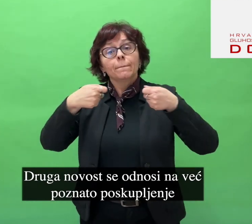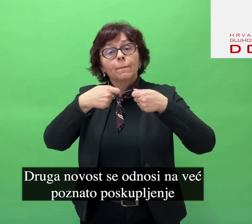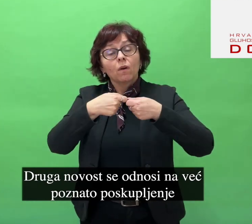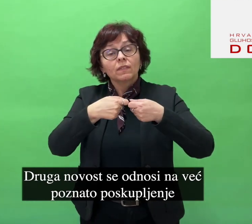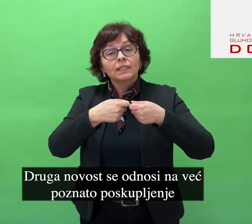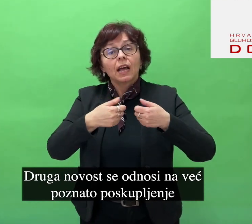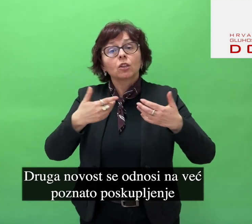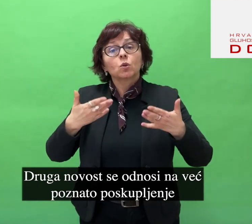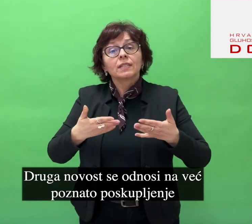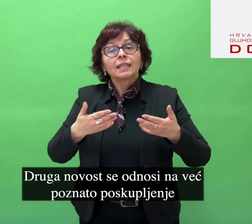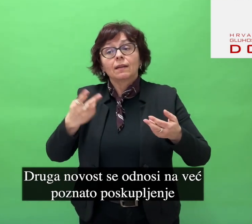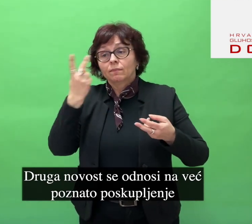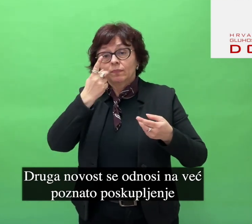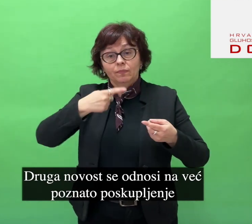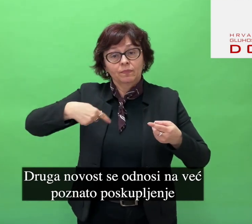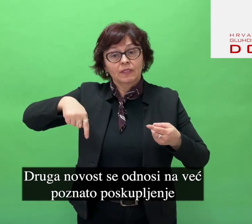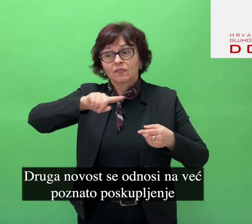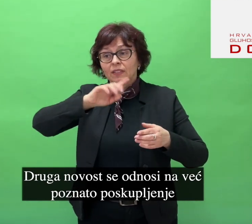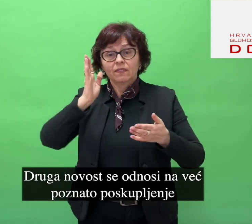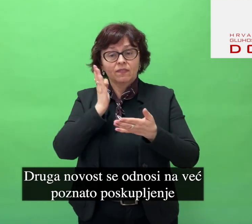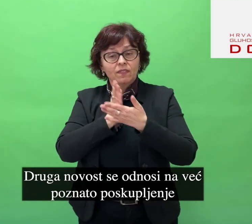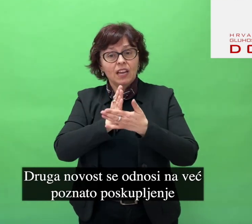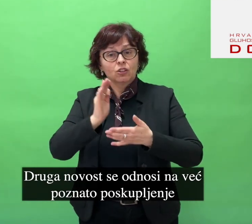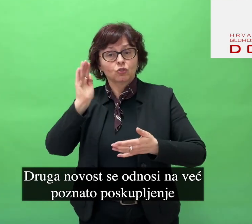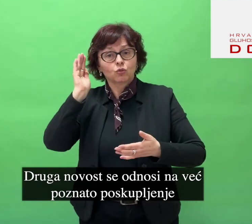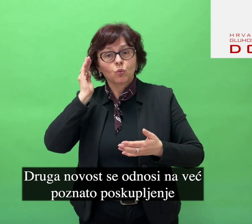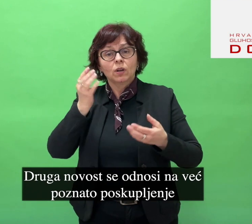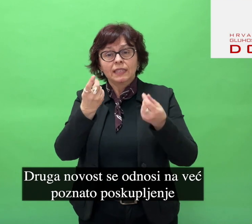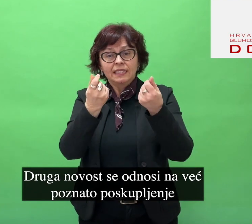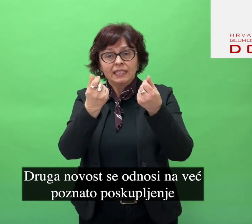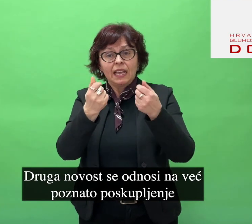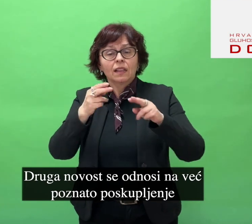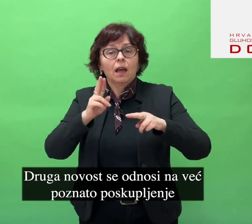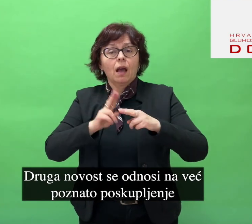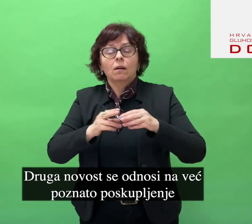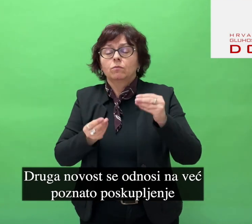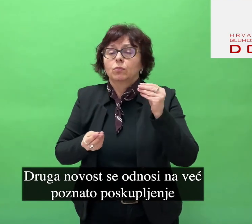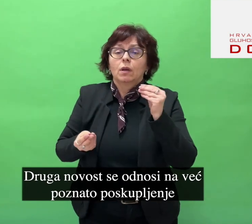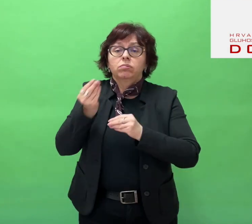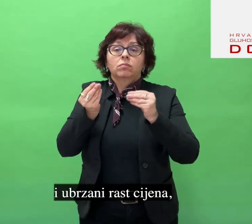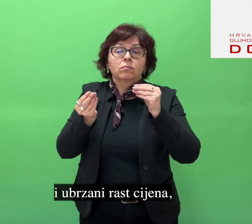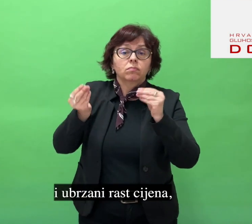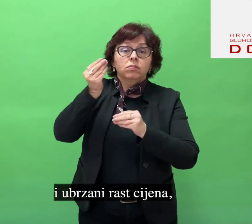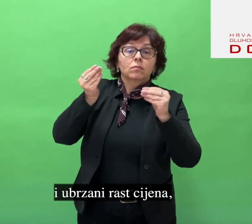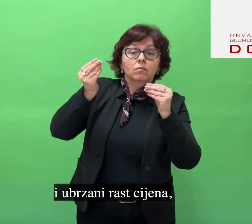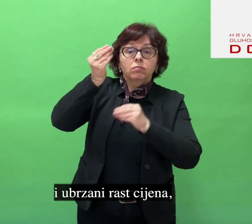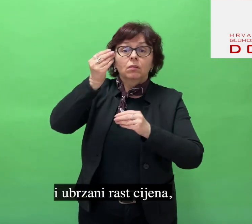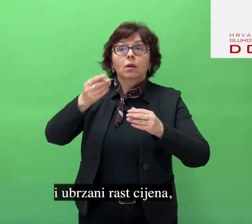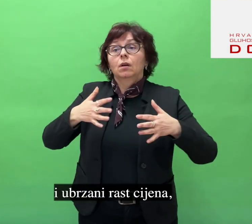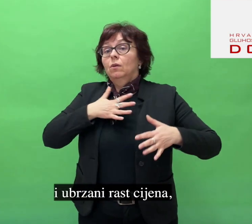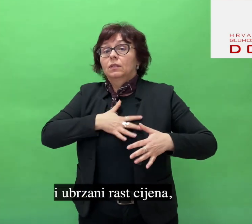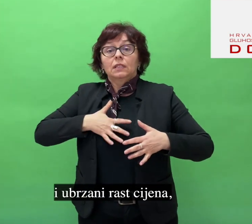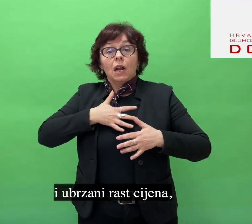se odnosi na već poznato poskupljenje i ubrzani rast cijena